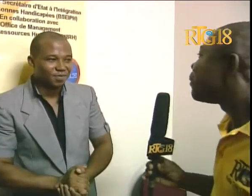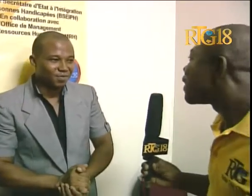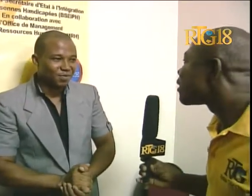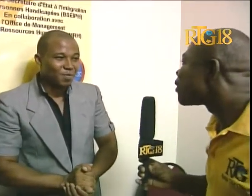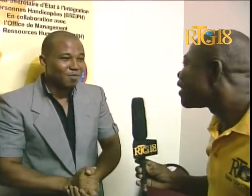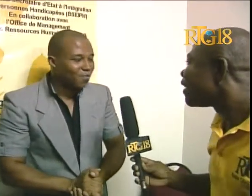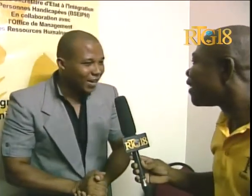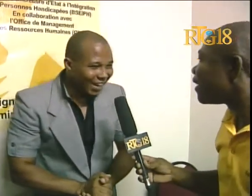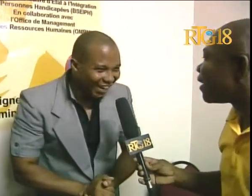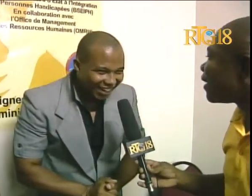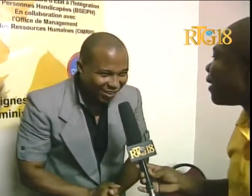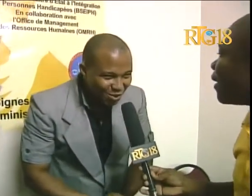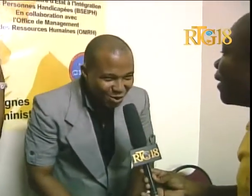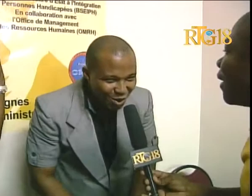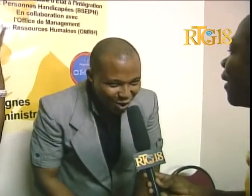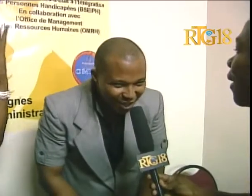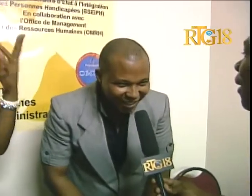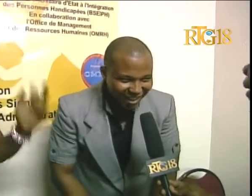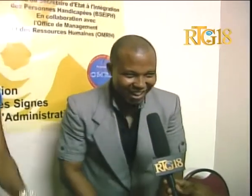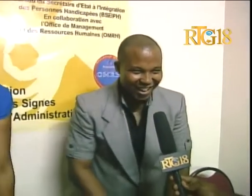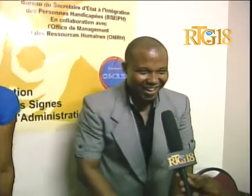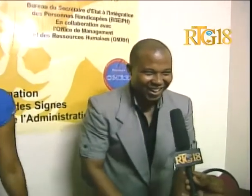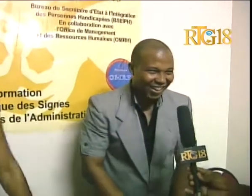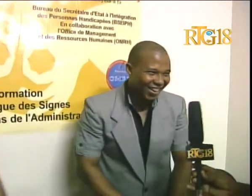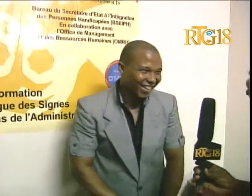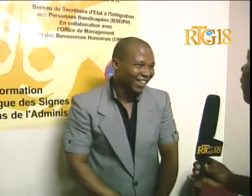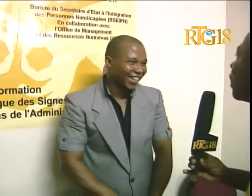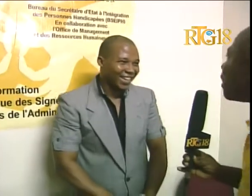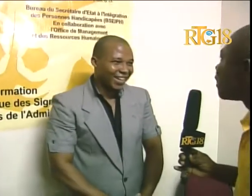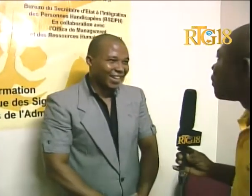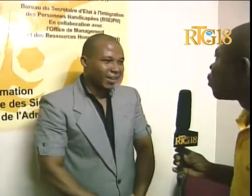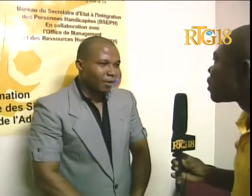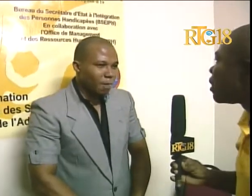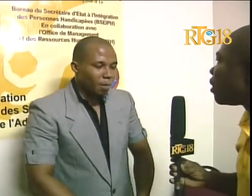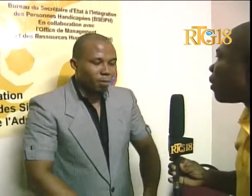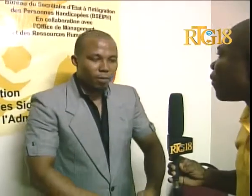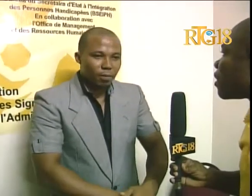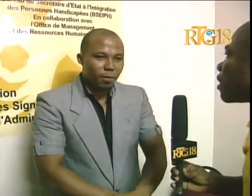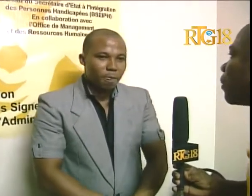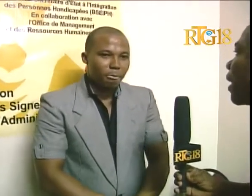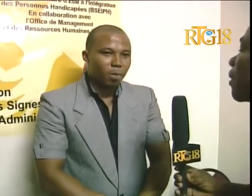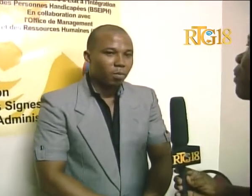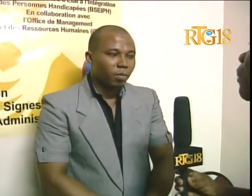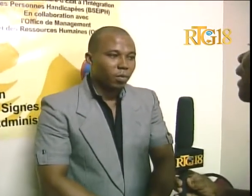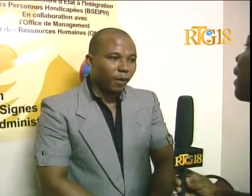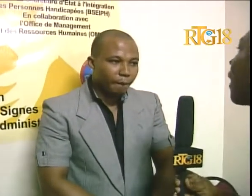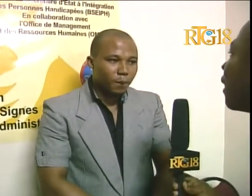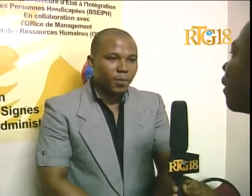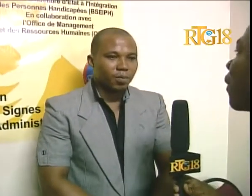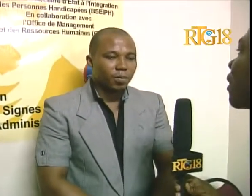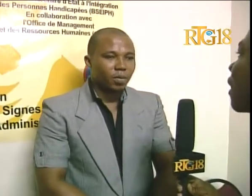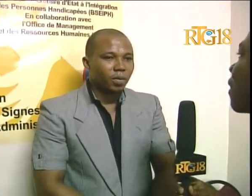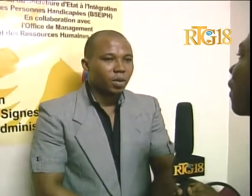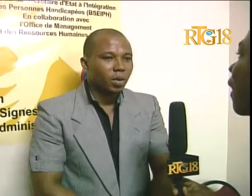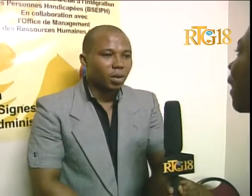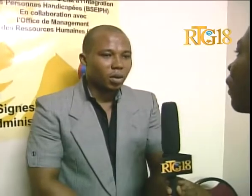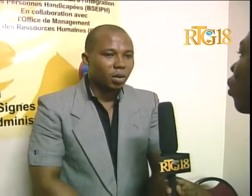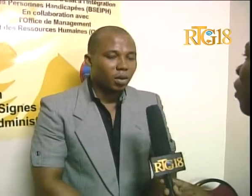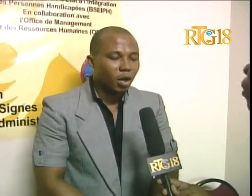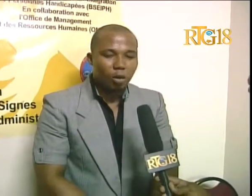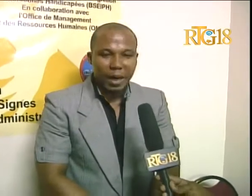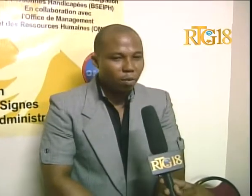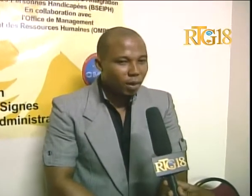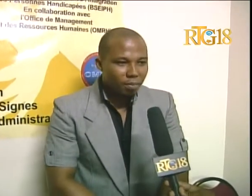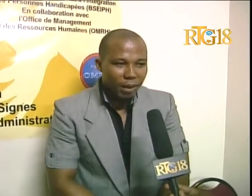E di mensaj la passe konza? Kle, koude lokok. Pa kon volem de lang ki pose, le wap fessin, pa ek jan si ma pa l'anglai, fransè, et cetera,